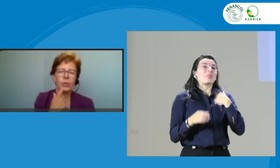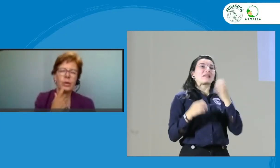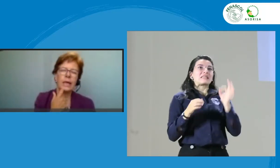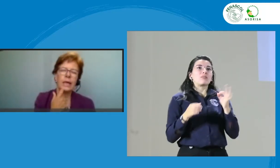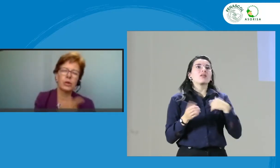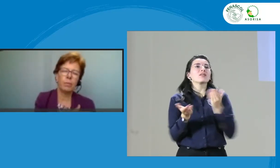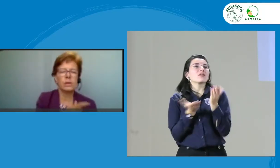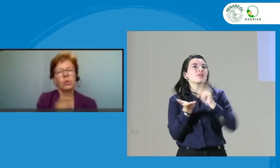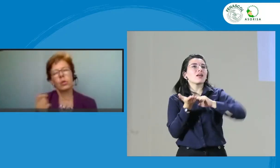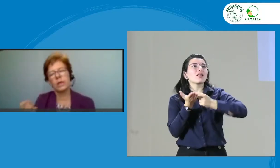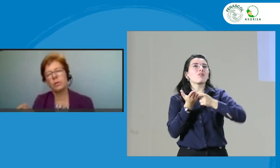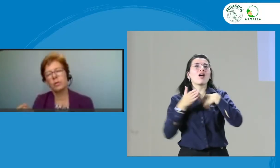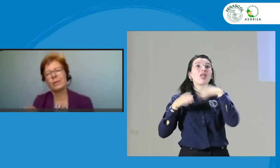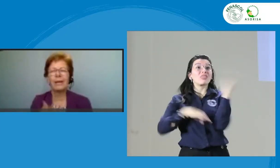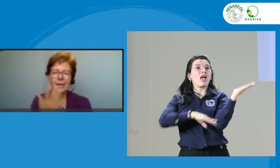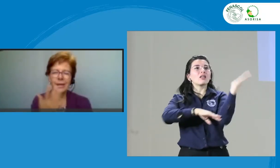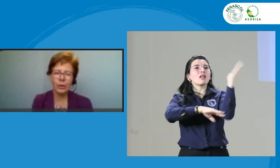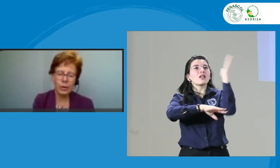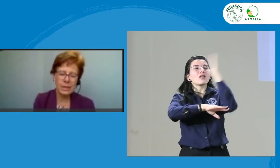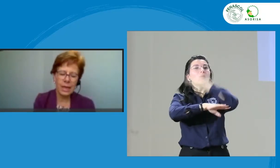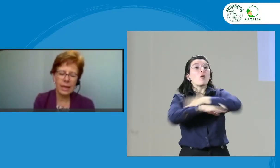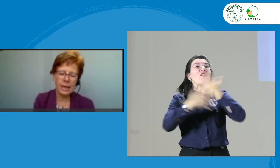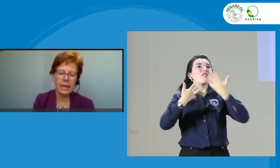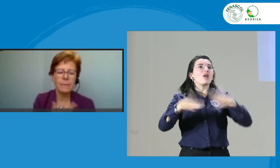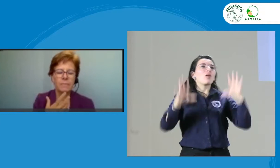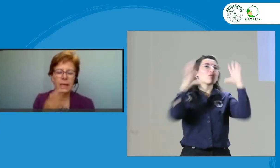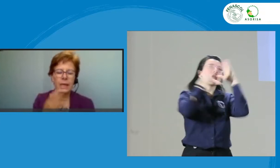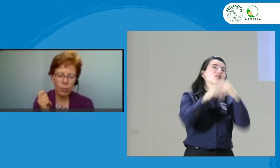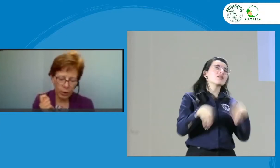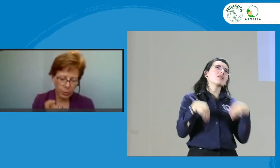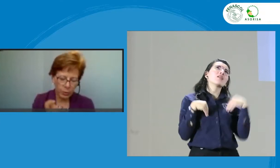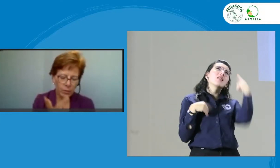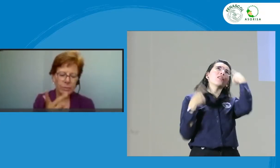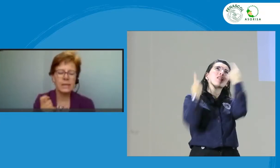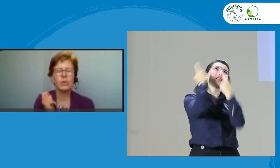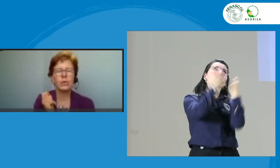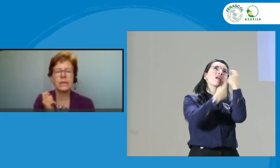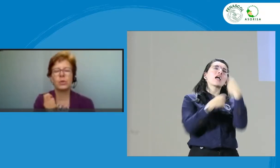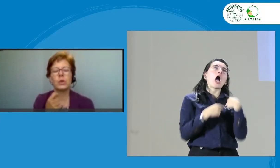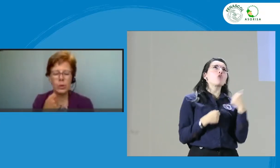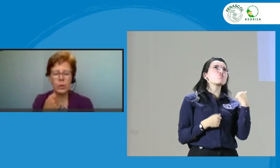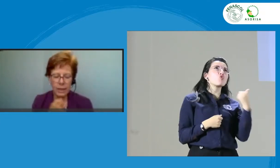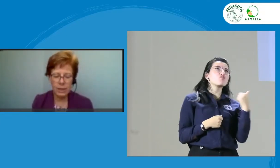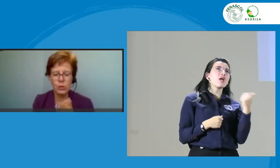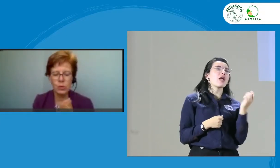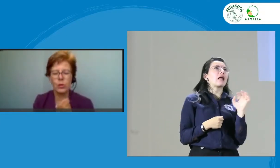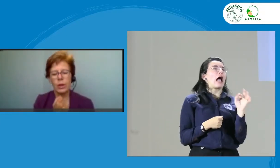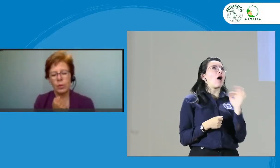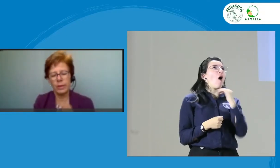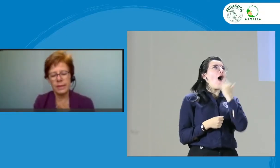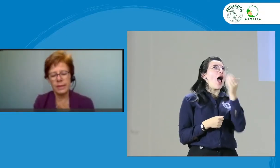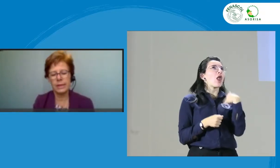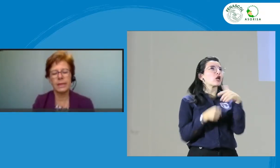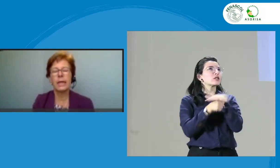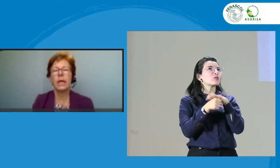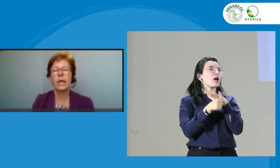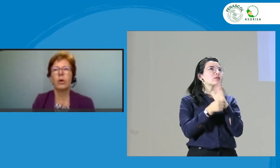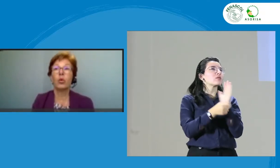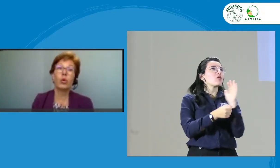uy, que esto pasó, que esto pasó, qué bien lo que hice aquí. Cuando me vuelva a pasar una situación, eso lo voy a volver a hacer. O no,